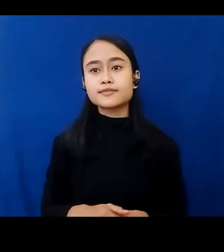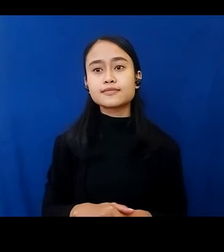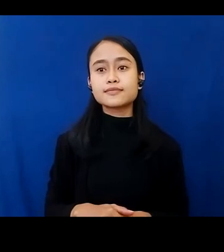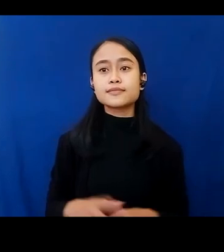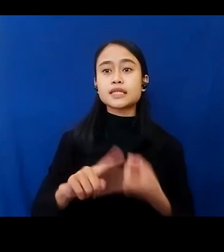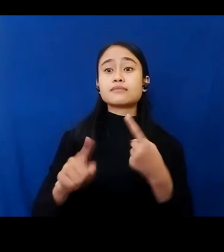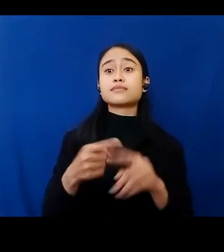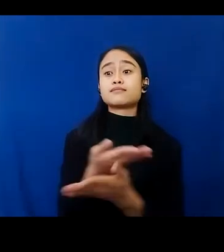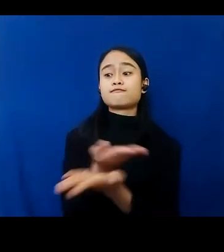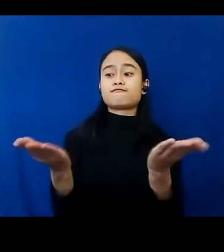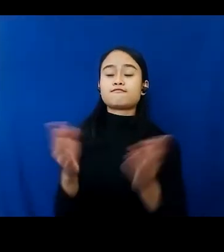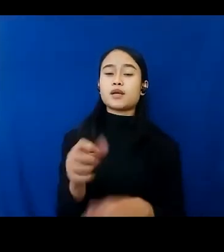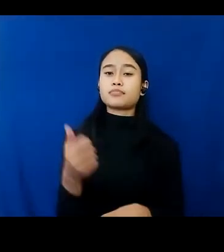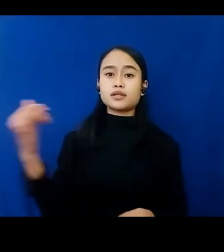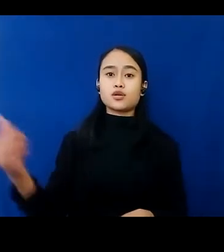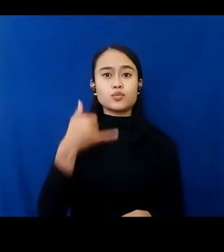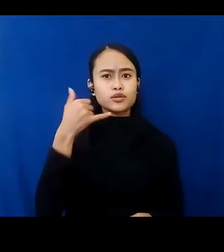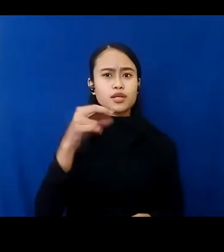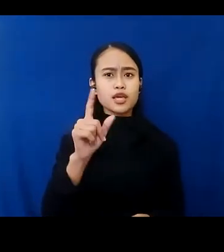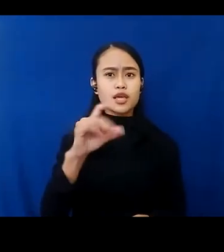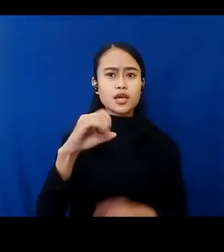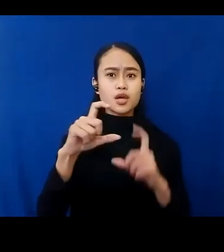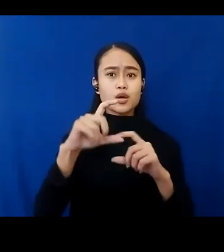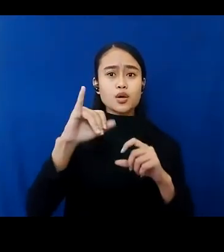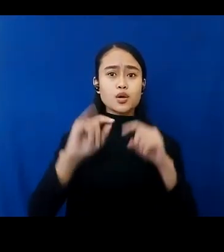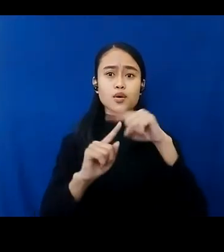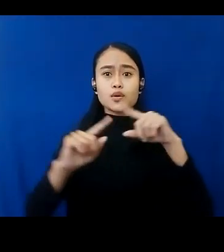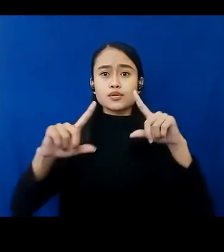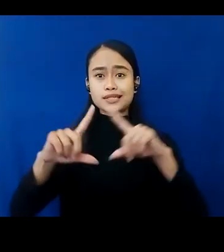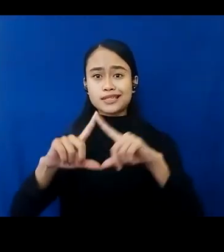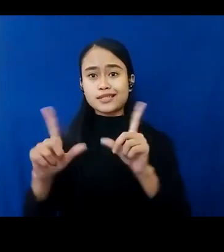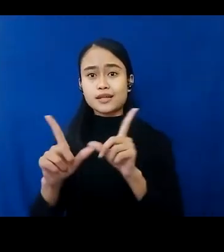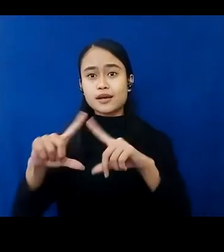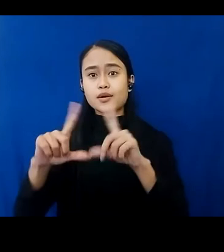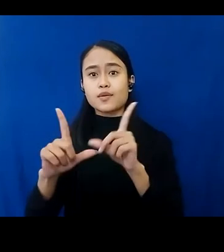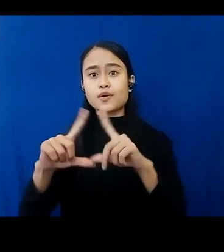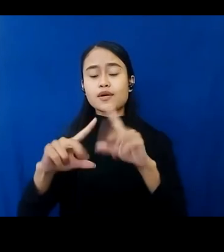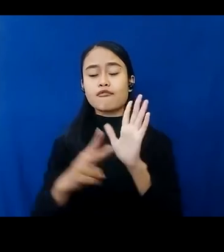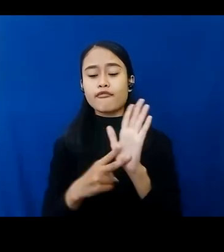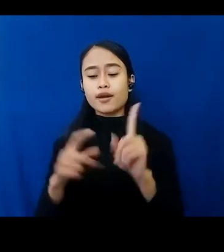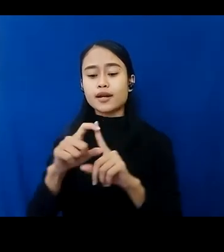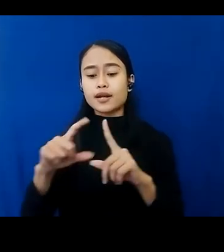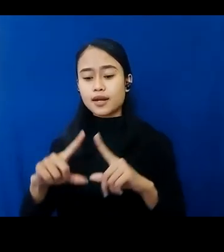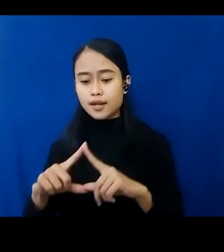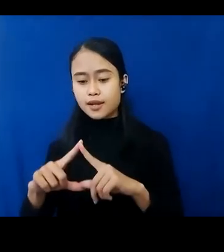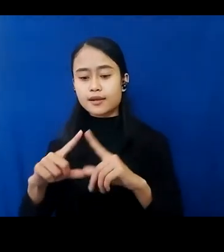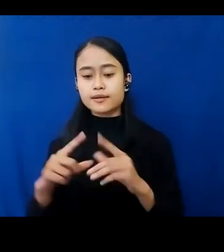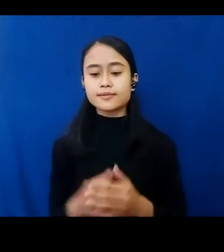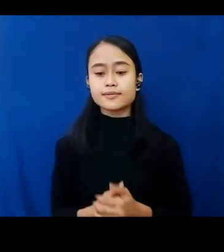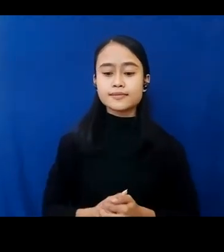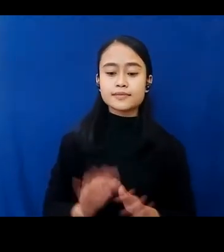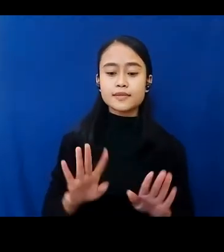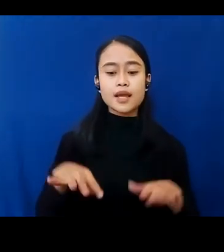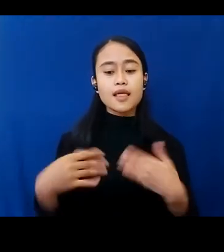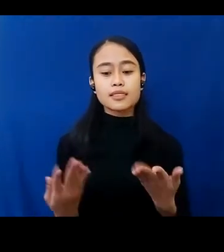menghubungi Rosita Walanda di 0811 38 38 484 atau